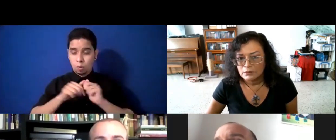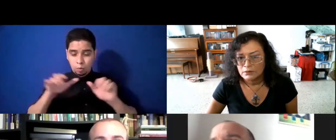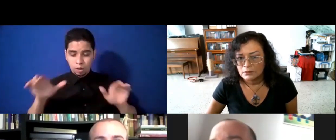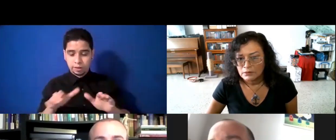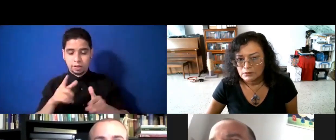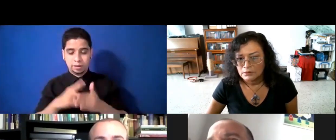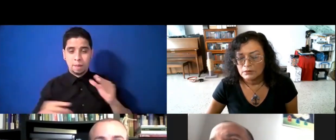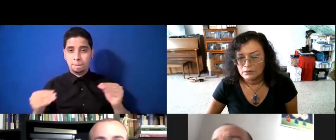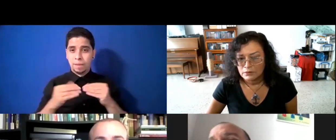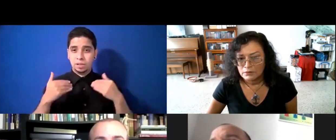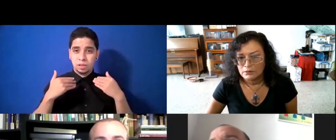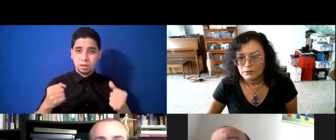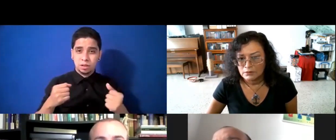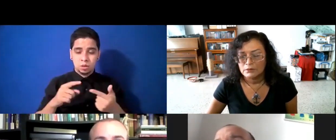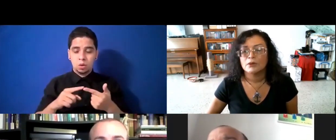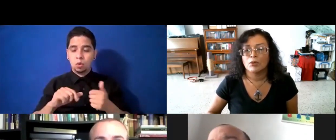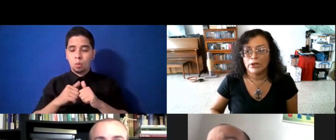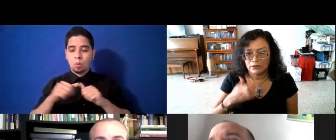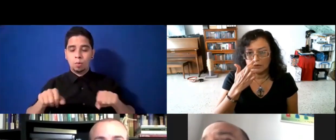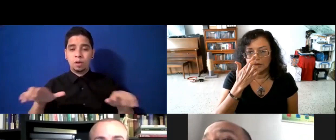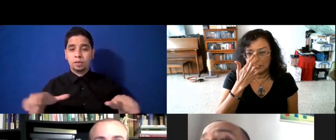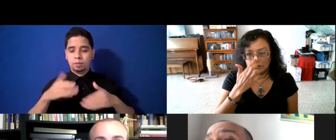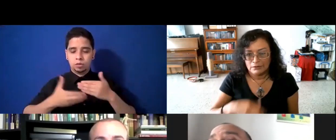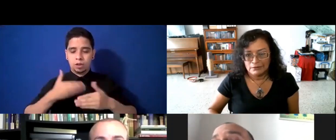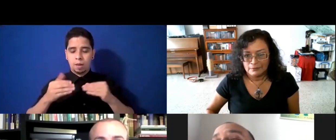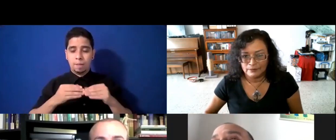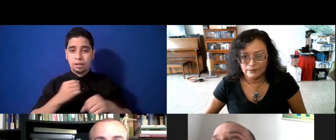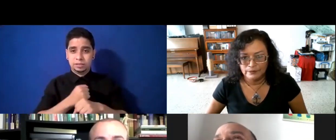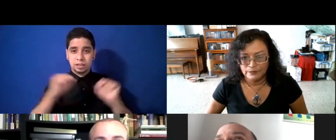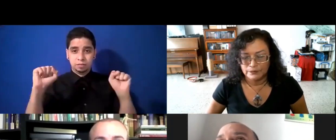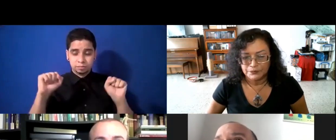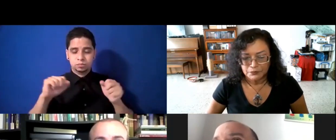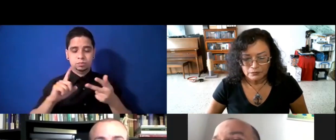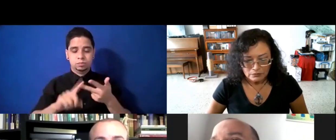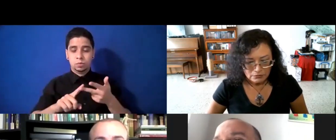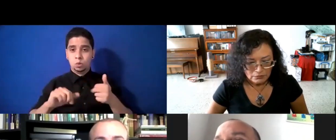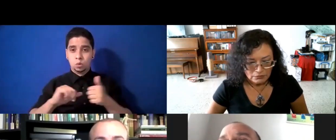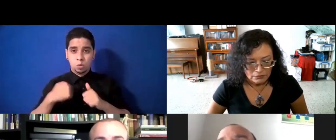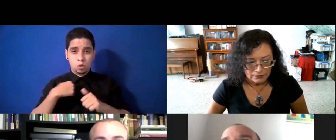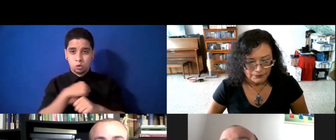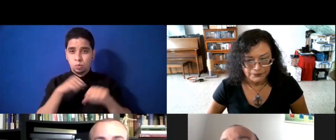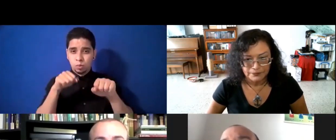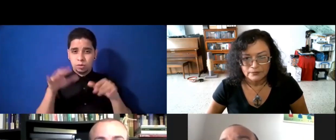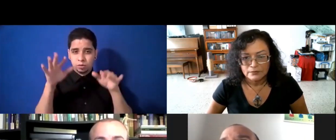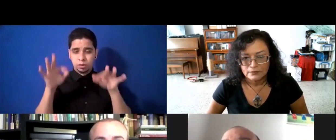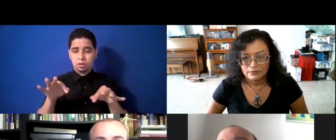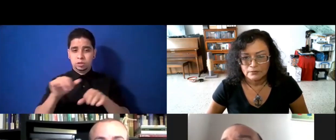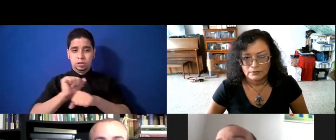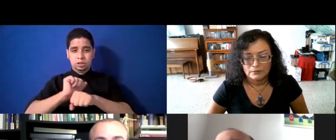cómo podemos hacerlo más seguro, cómo podemos hacer que los empleados, pues, este, mantengan, pues,